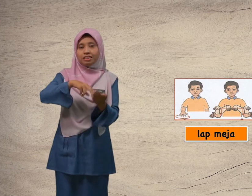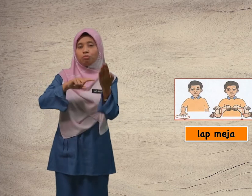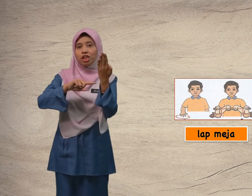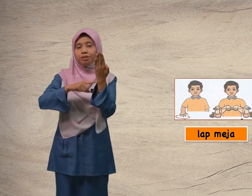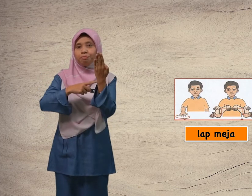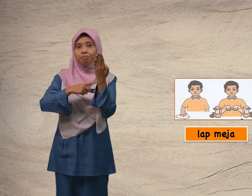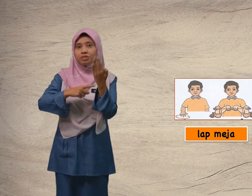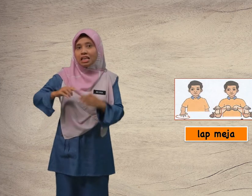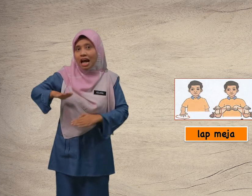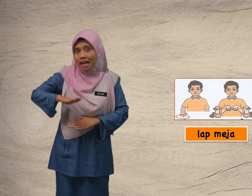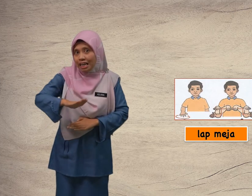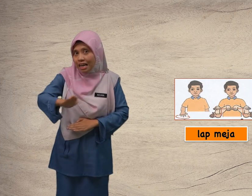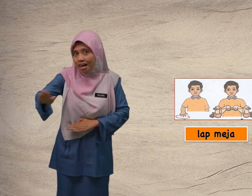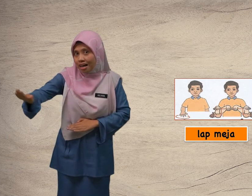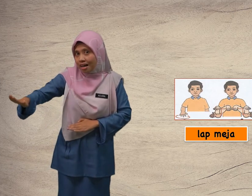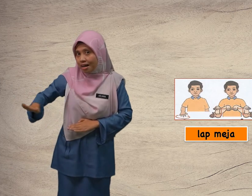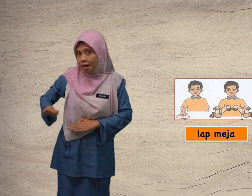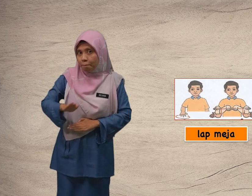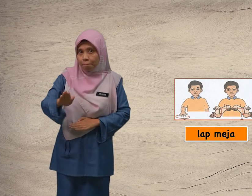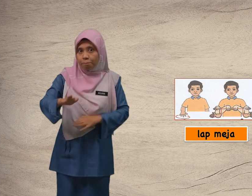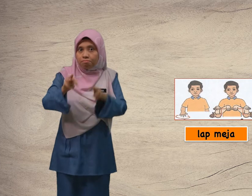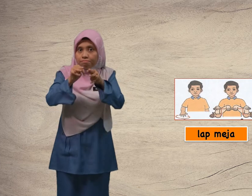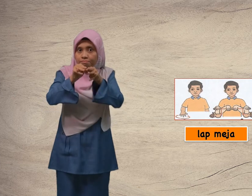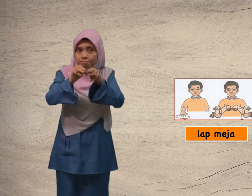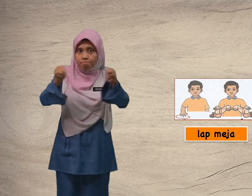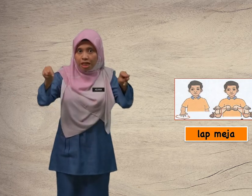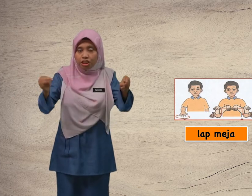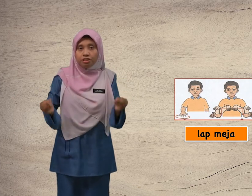semula. Lap meja.